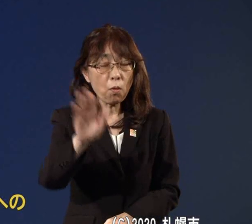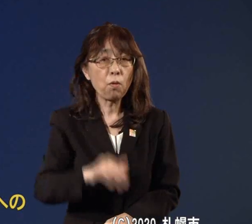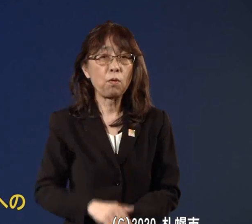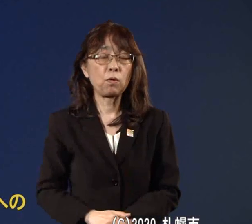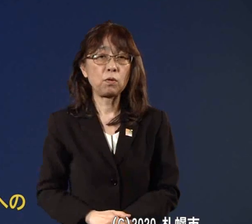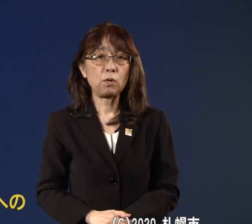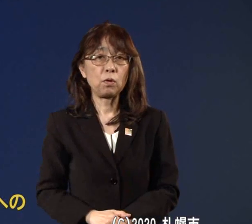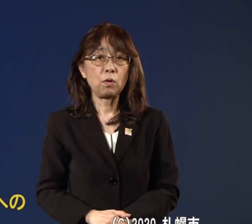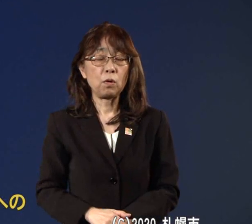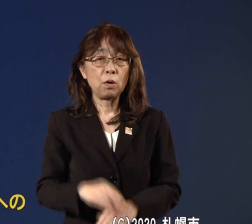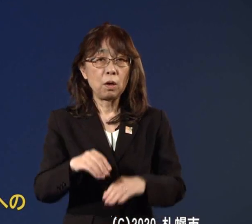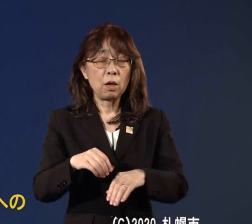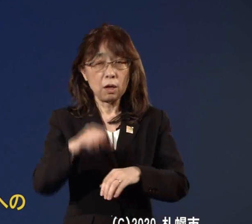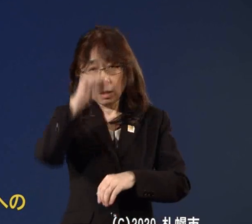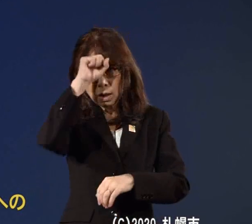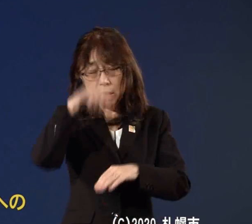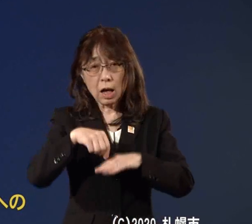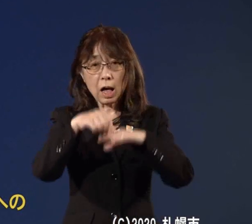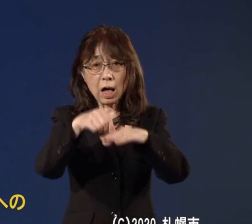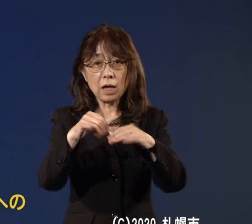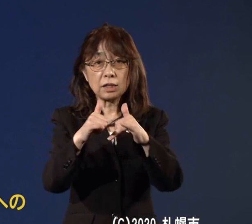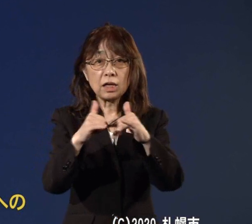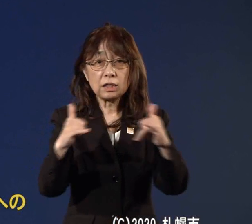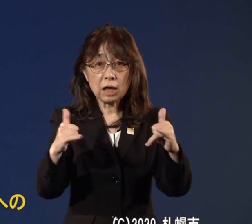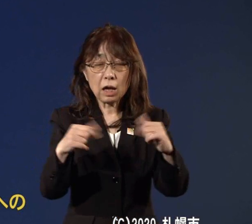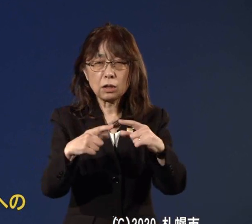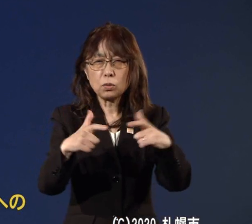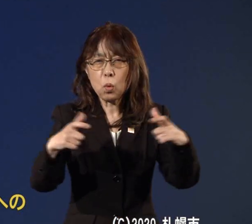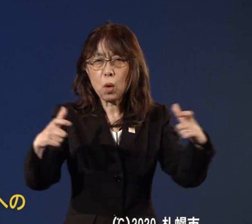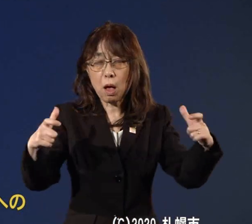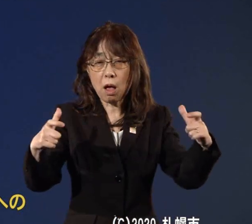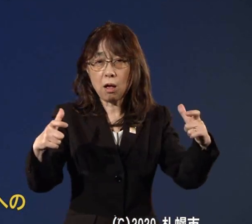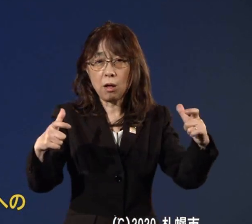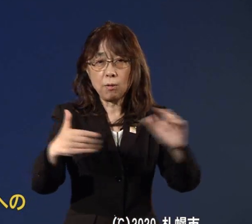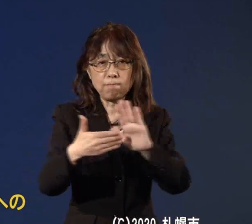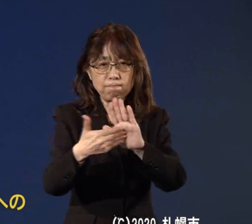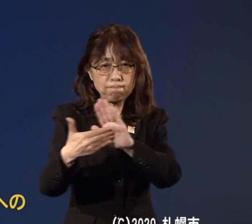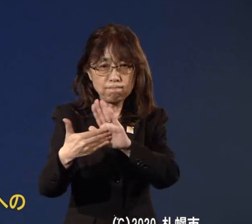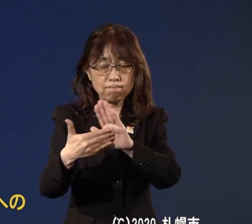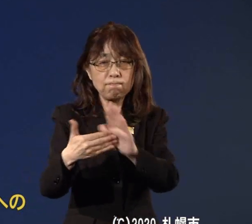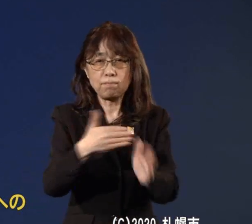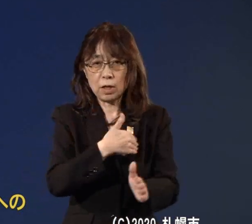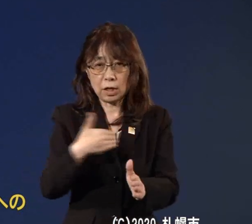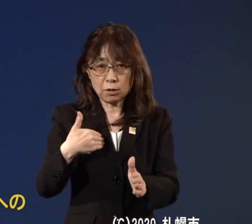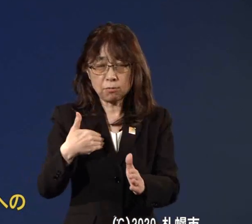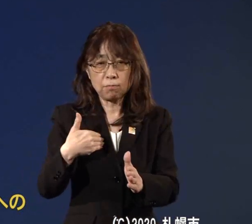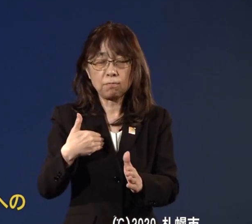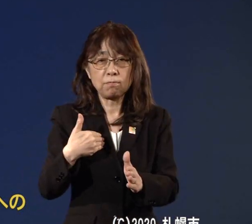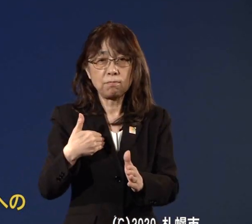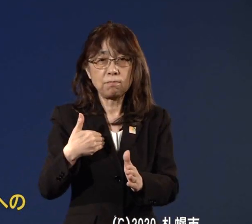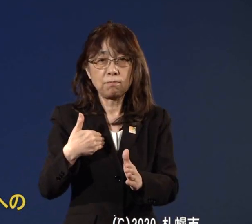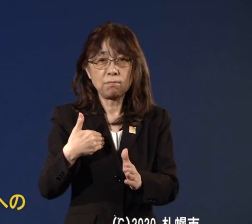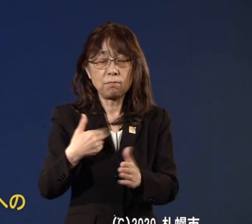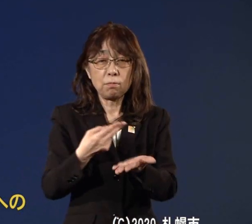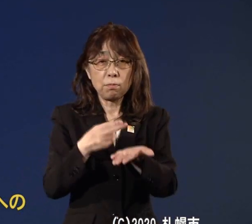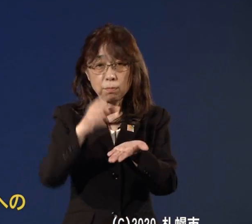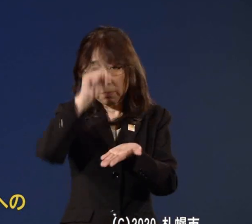感染者の増加に耐えられるようにですね病床数の医療機関への